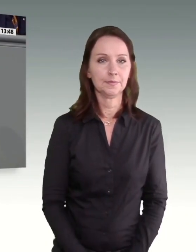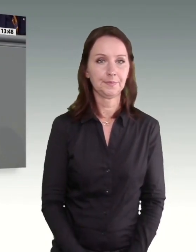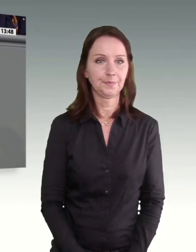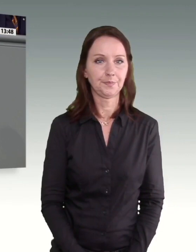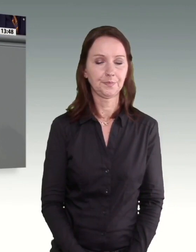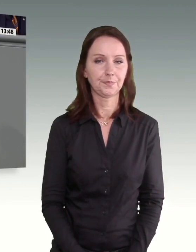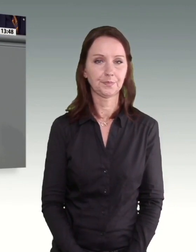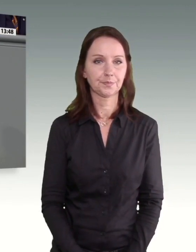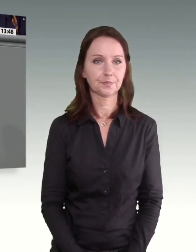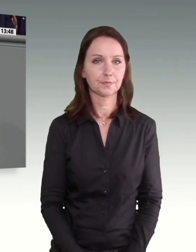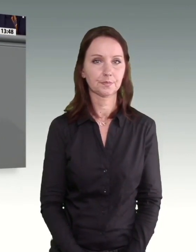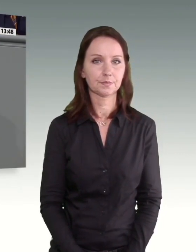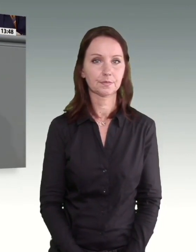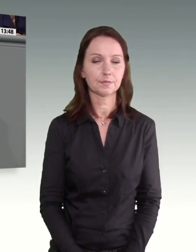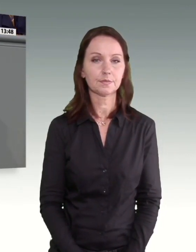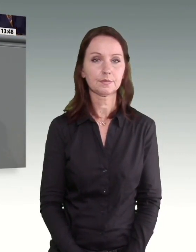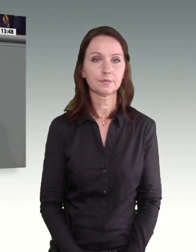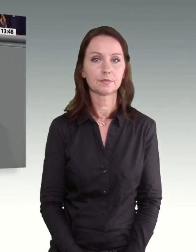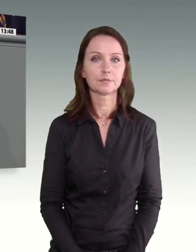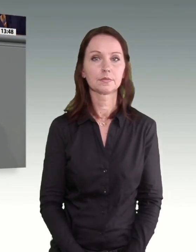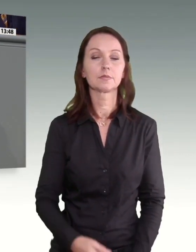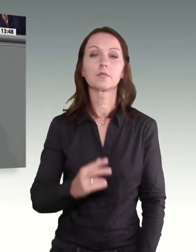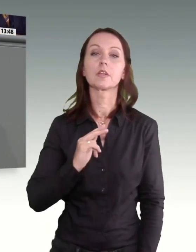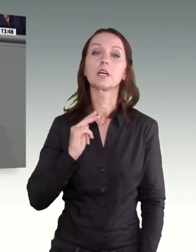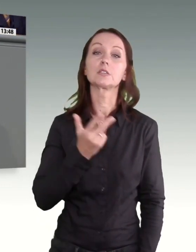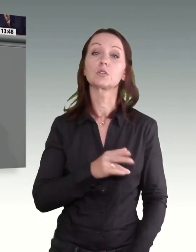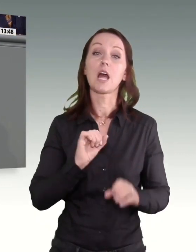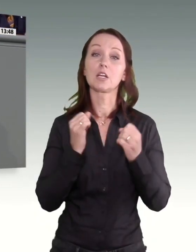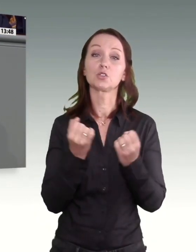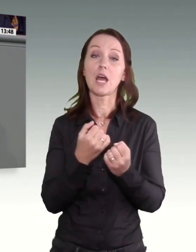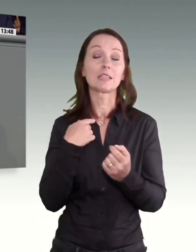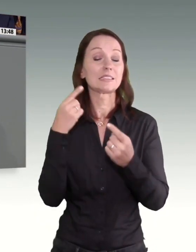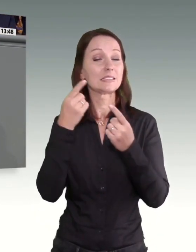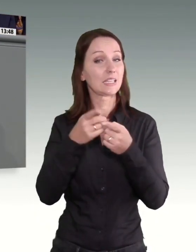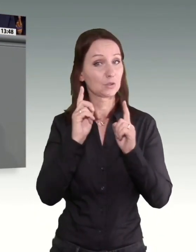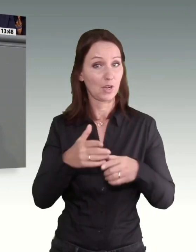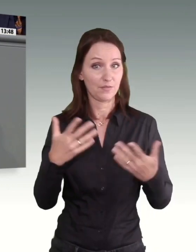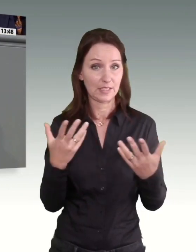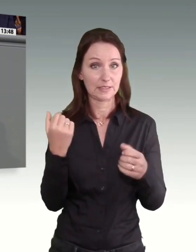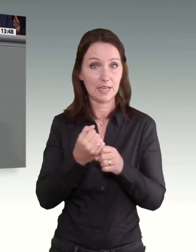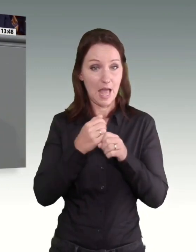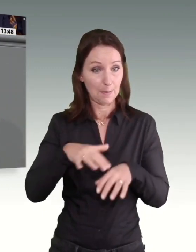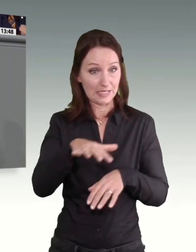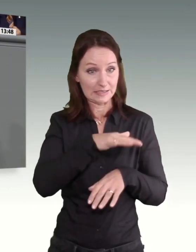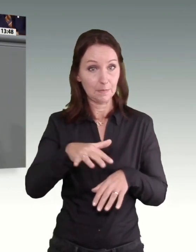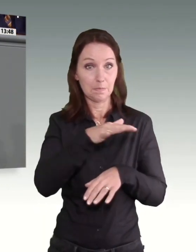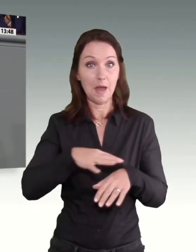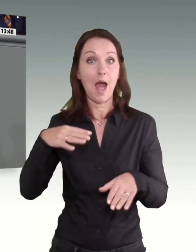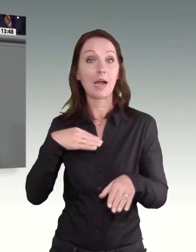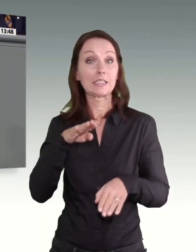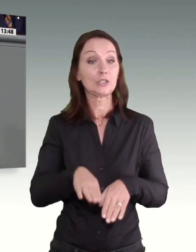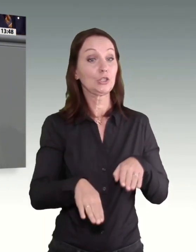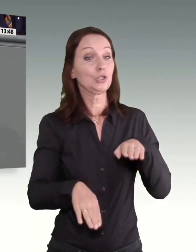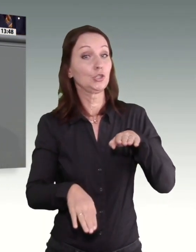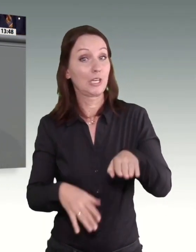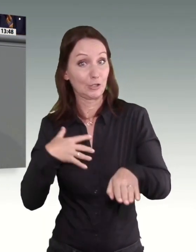Was unsere Anstrengung sein sollte im Sozialstaat, ist, den Aufstieg innerhalb des Arbeitsmarktes zu ermöglichen, wenn der Einstieg